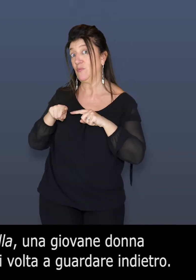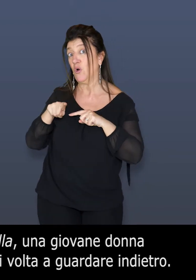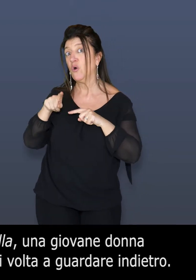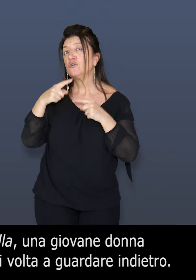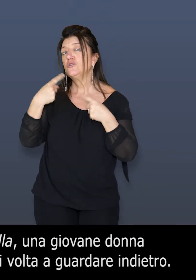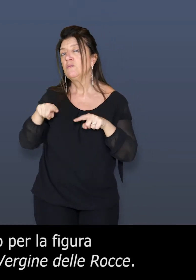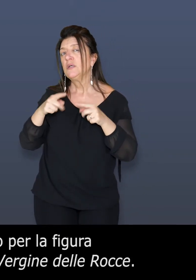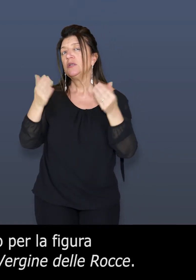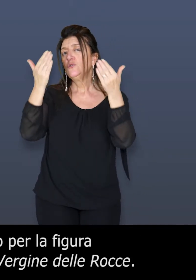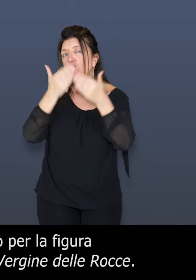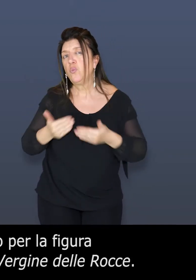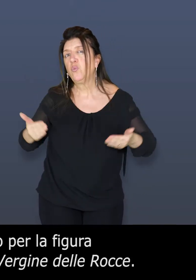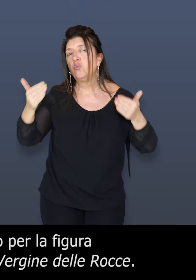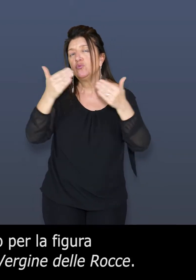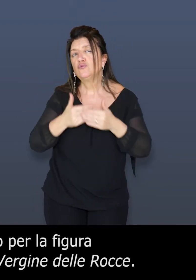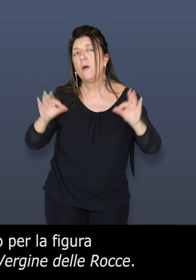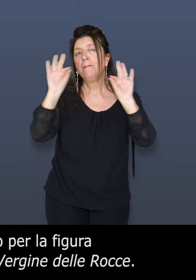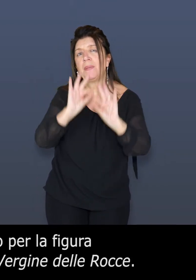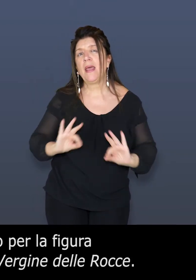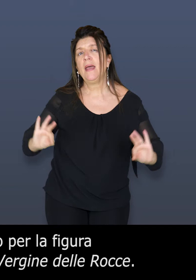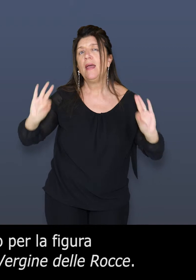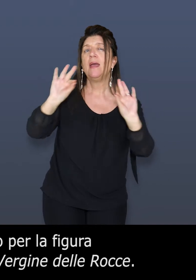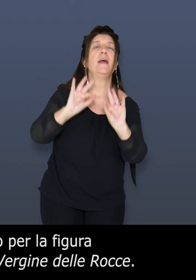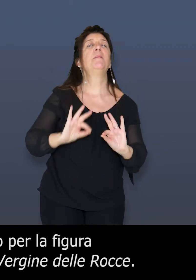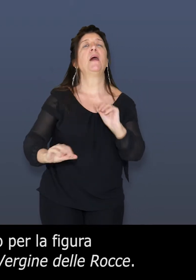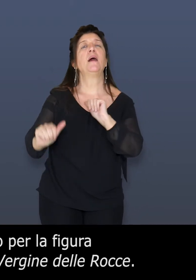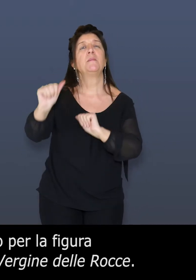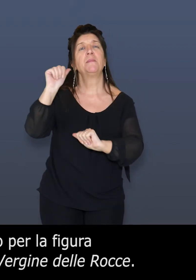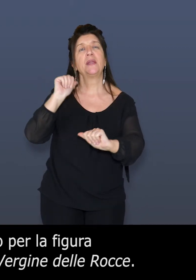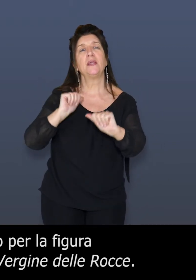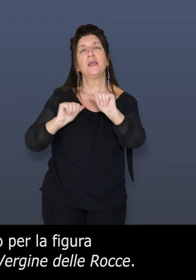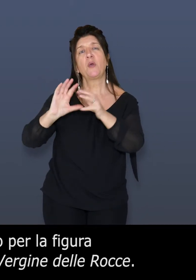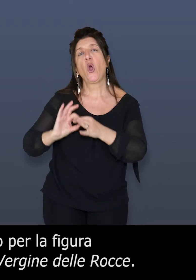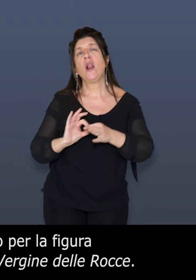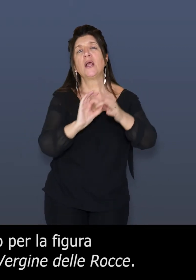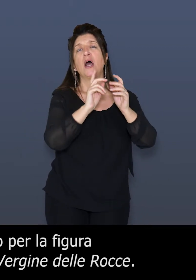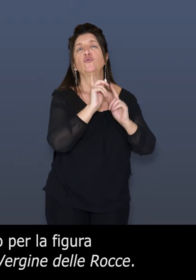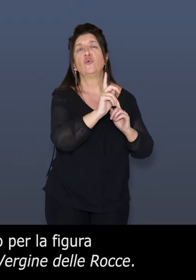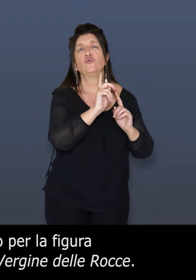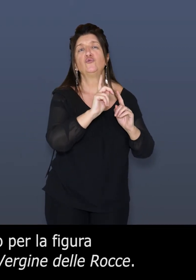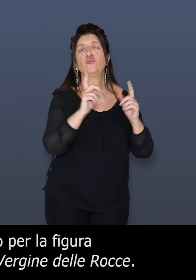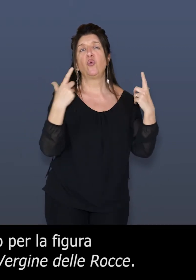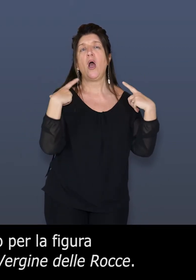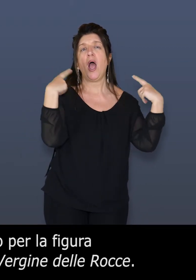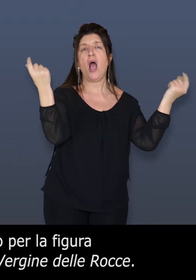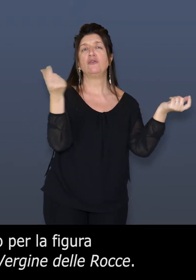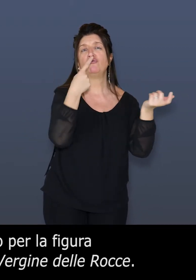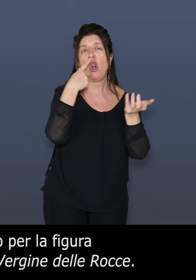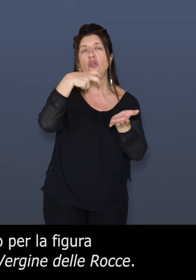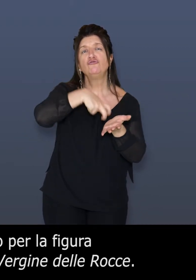È uno studio preparatorio per la figura dell'angelo inginocchiato della Vergine delle Rocce.